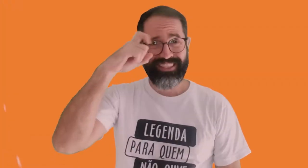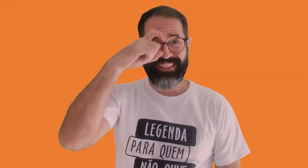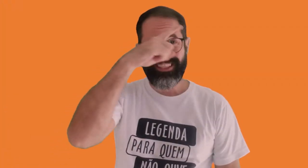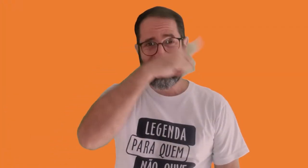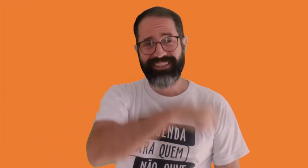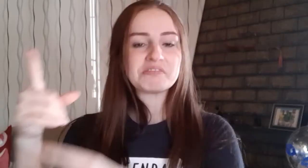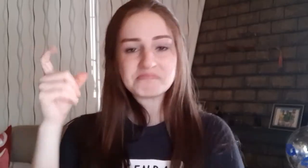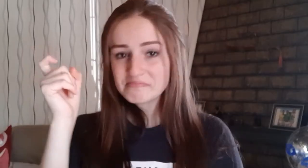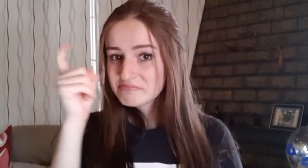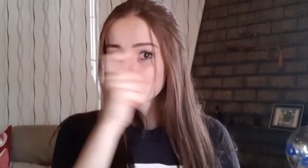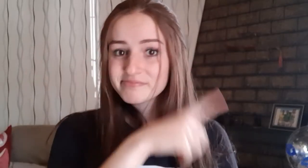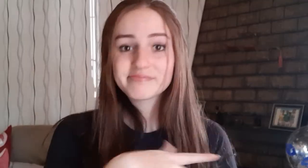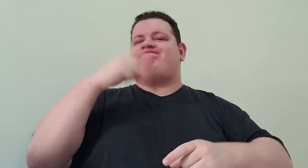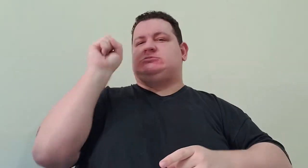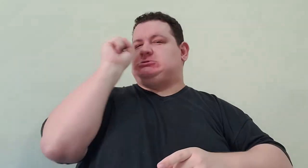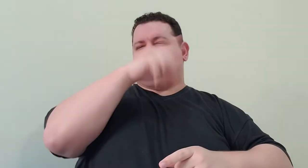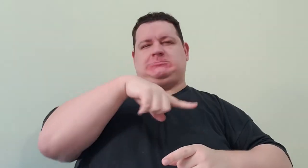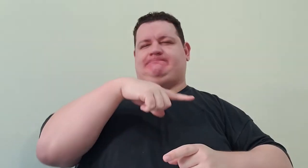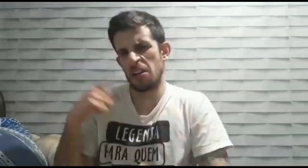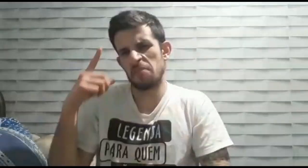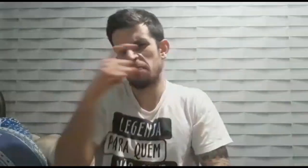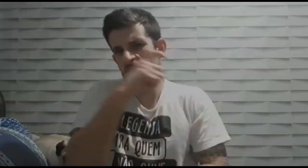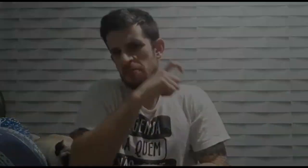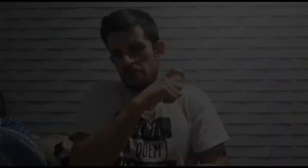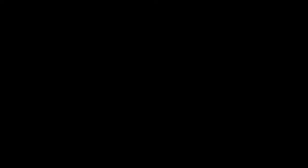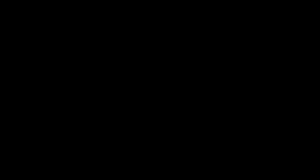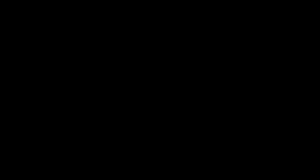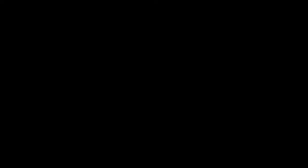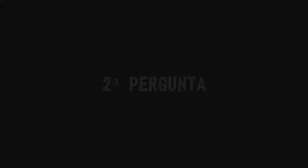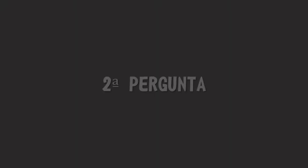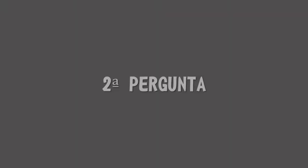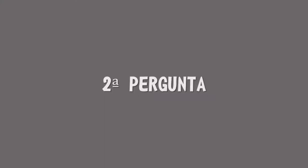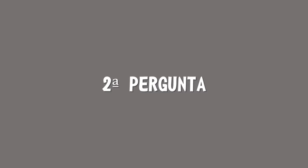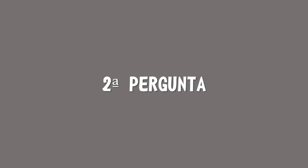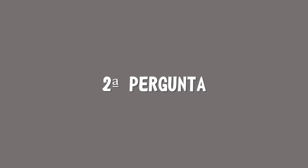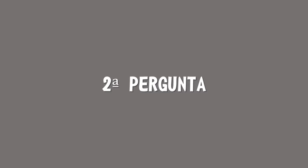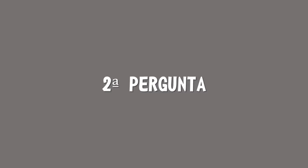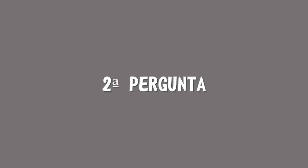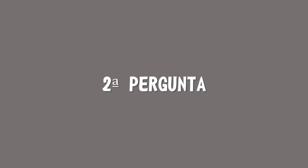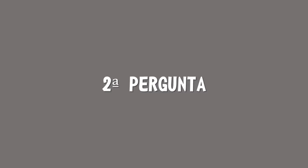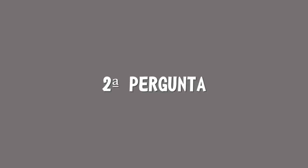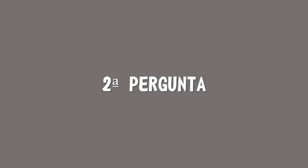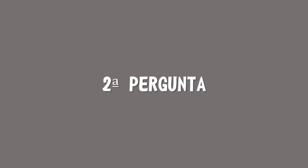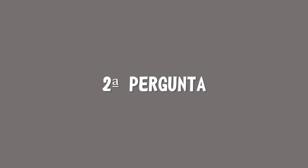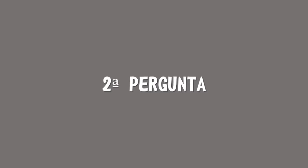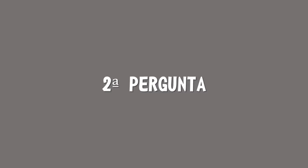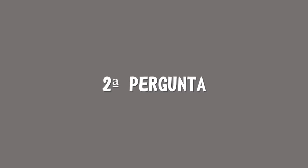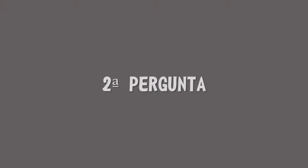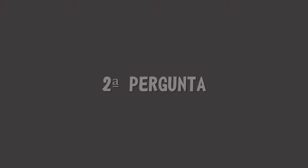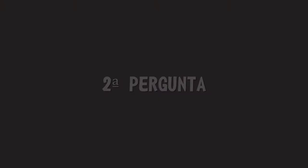Marcelo, Tainá, Germano, Andrei. A tela escurece. Tela cinza. Segunda pergunta. Igor.